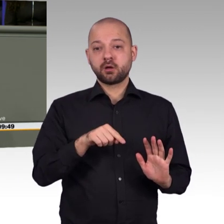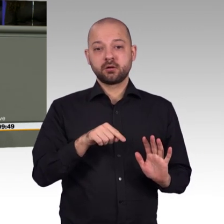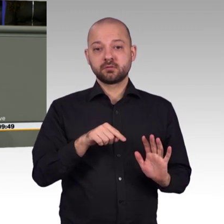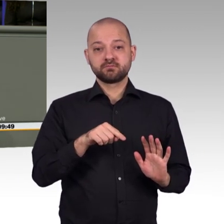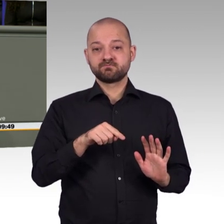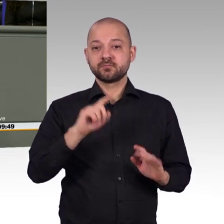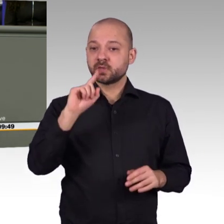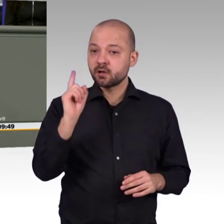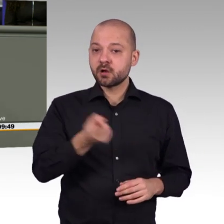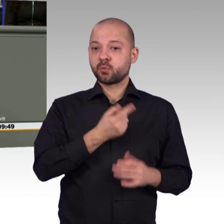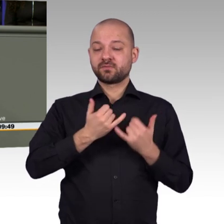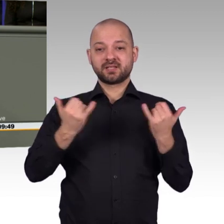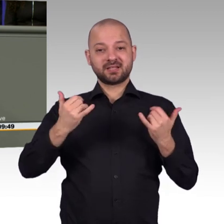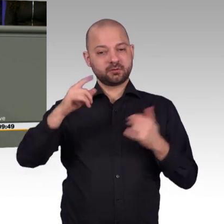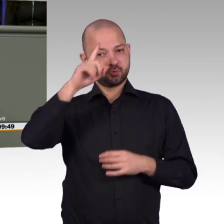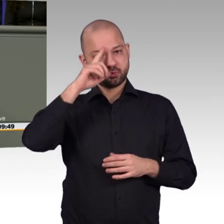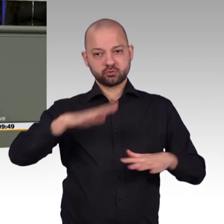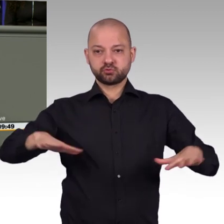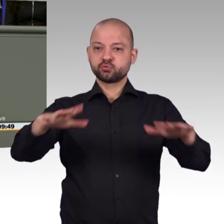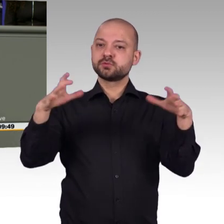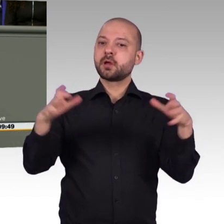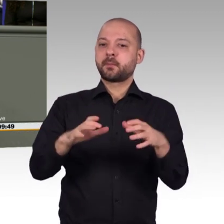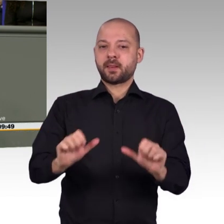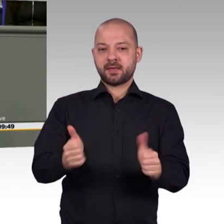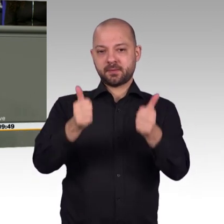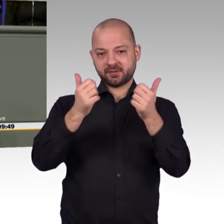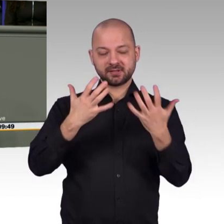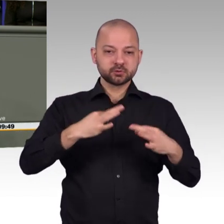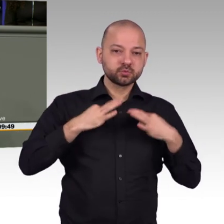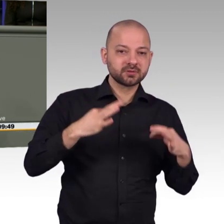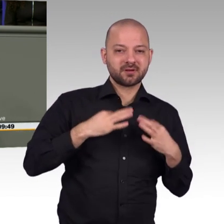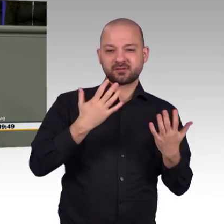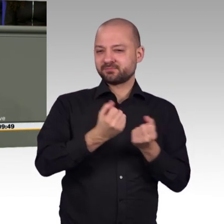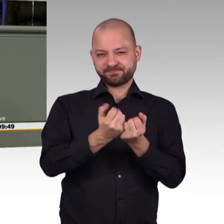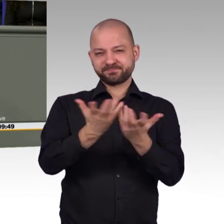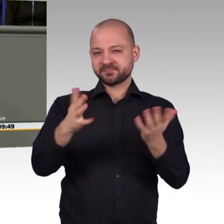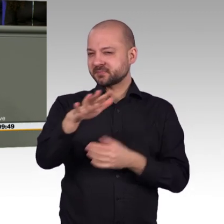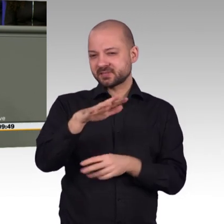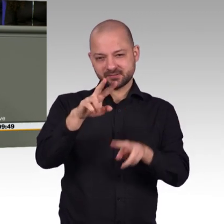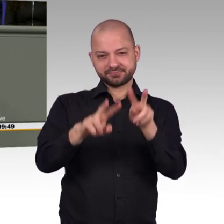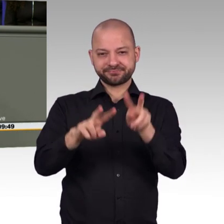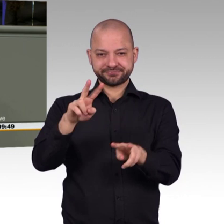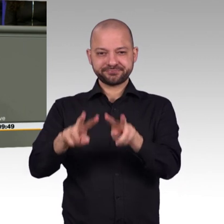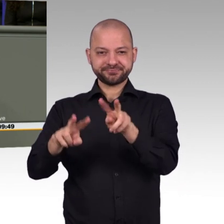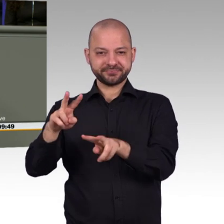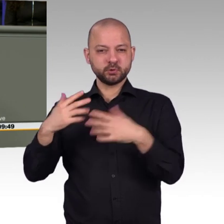Überraschung, weil, und das merken wir, glaube ich, in allen Ausschüssen, in allen Ausschüssen spielt das Thema Digitalisierung eine